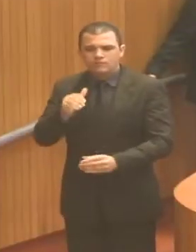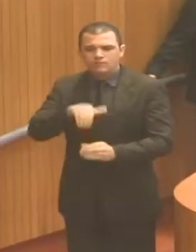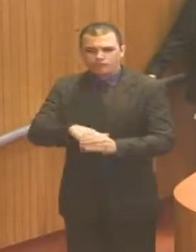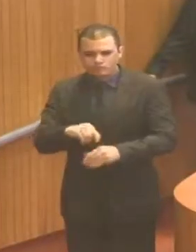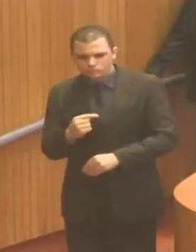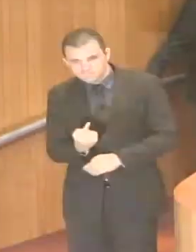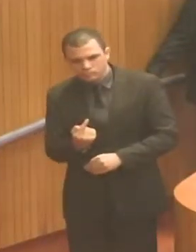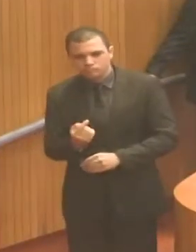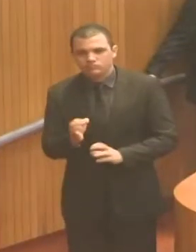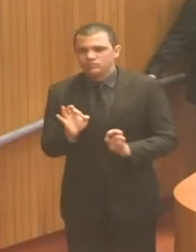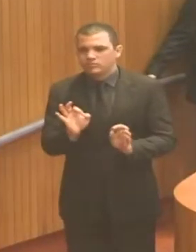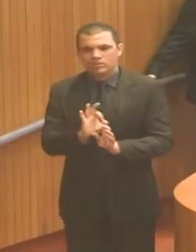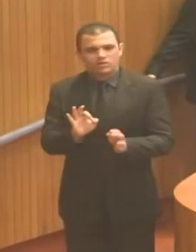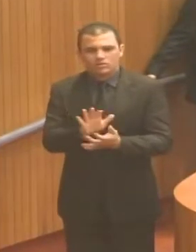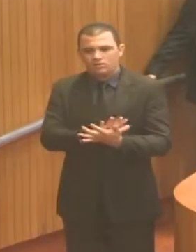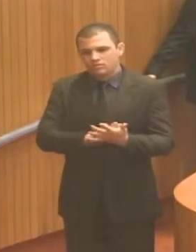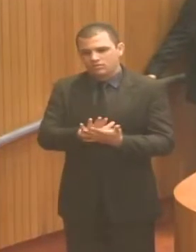sequer.